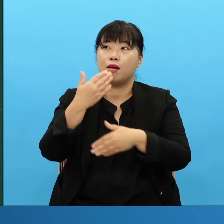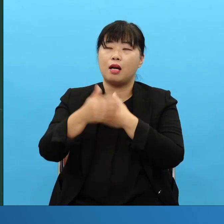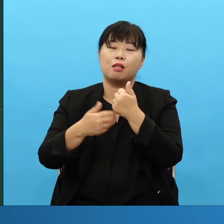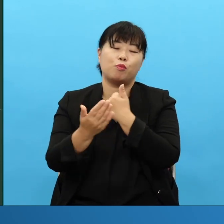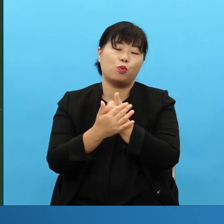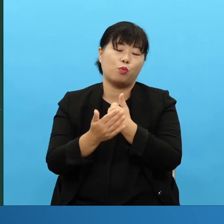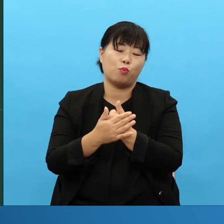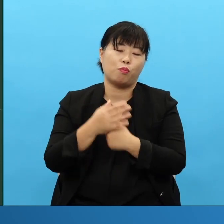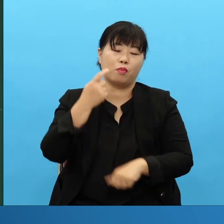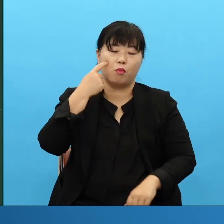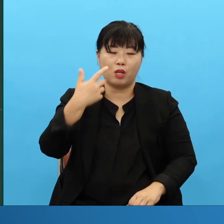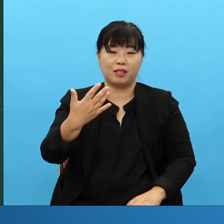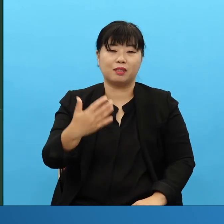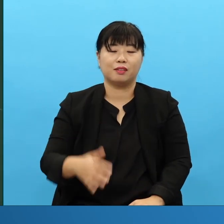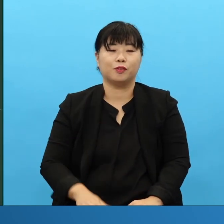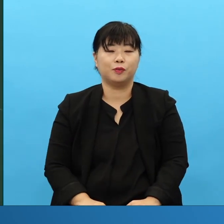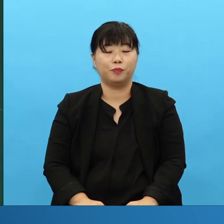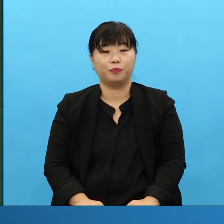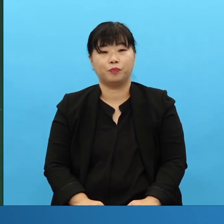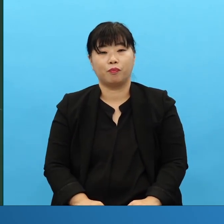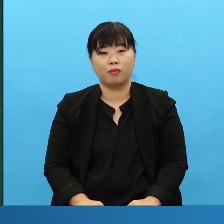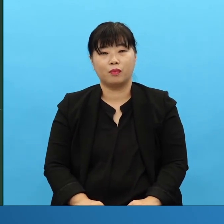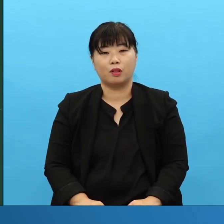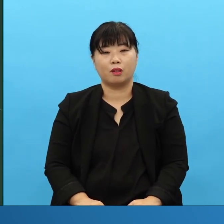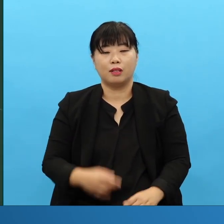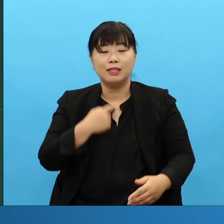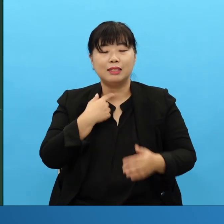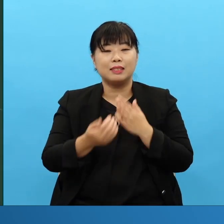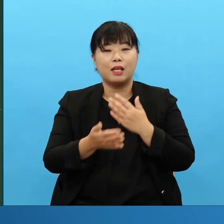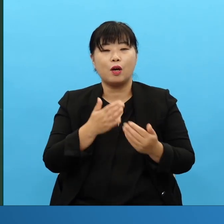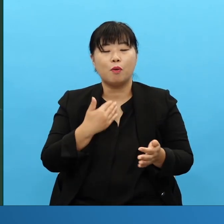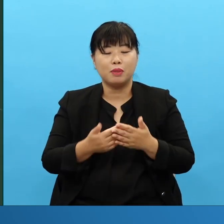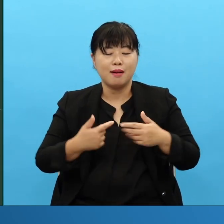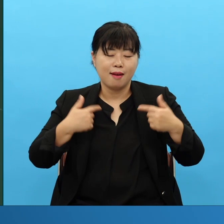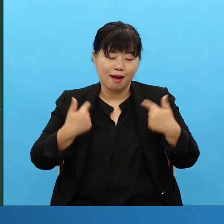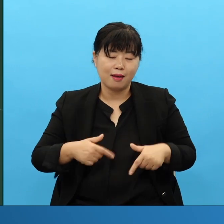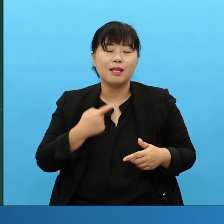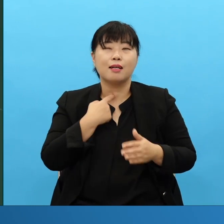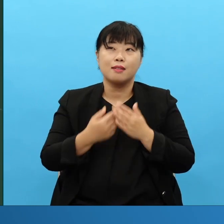체험을 늘 하면서 가는 겁니다 사실 겁날 게 없죠